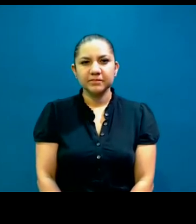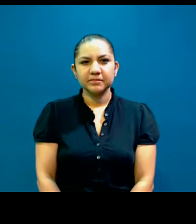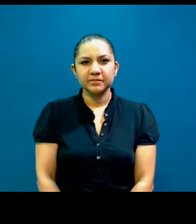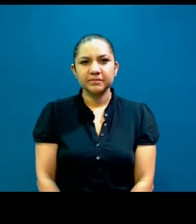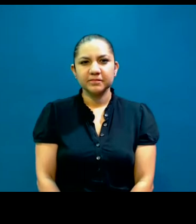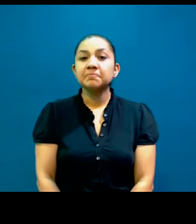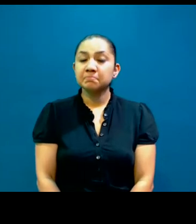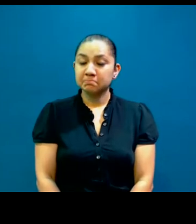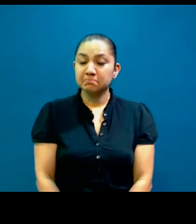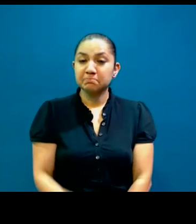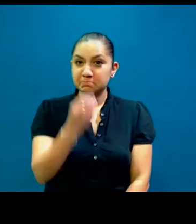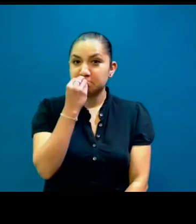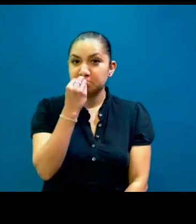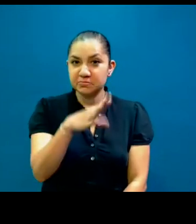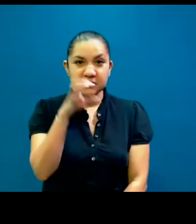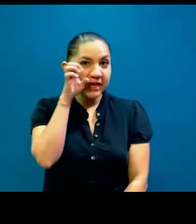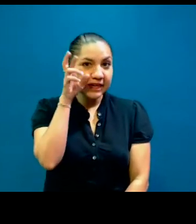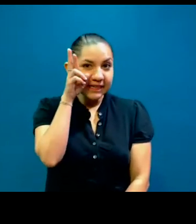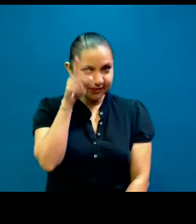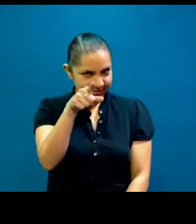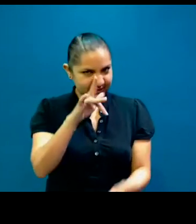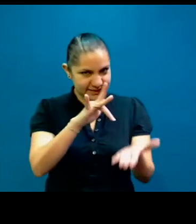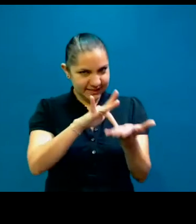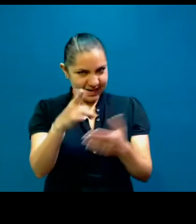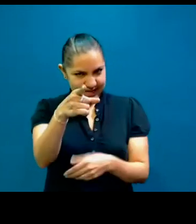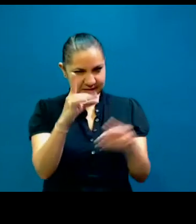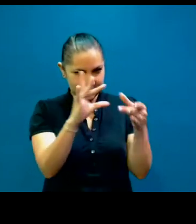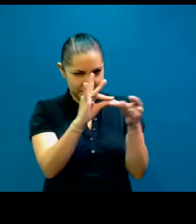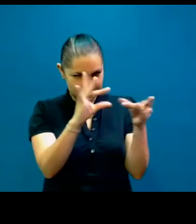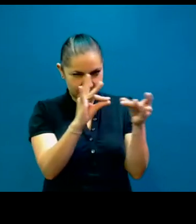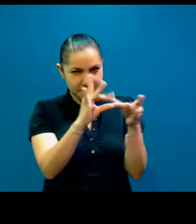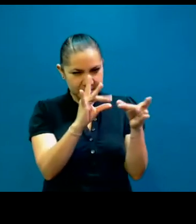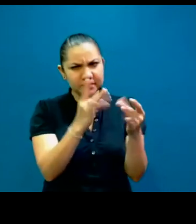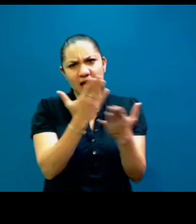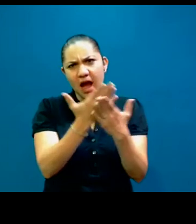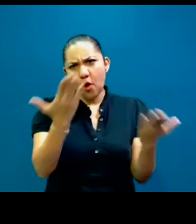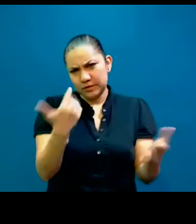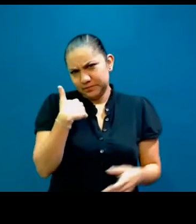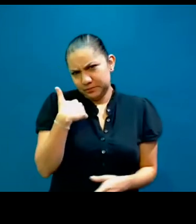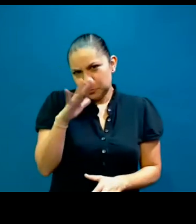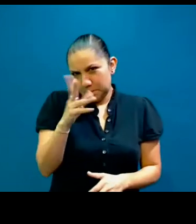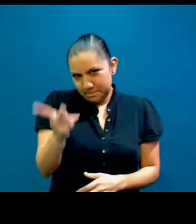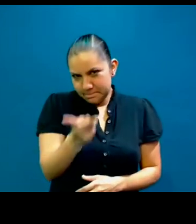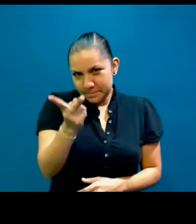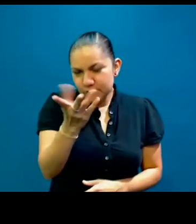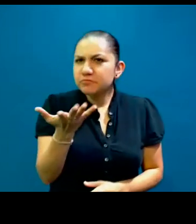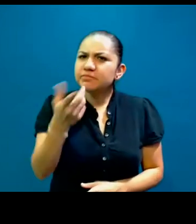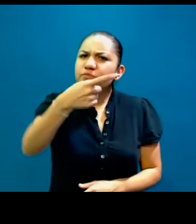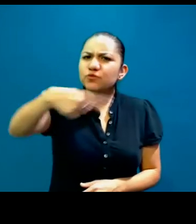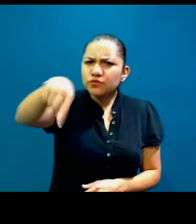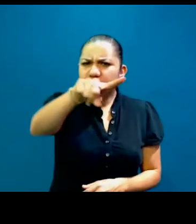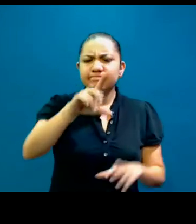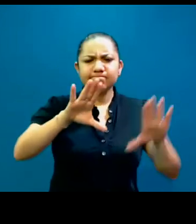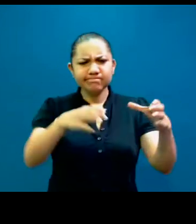Qué bonito, Erick. Muchísimas gracias por compartir. Quisiera que nos platicaras, ¿cómo, cómo se organizan entre ustedes?